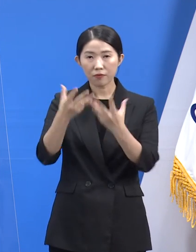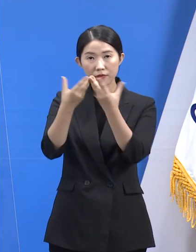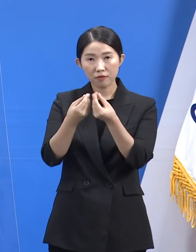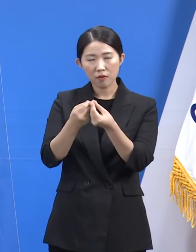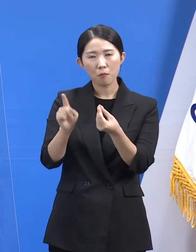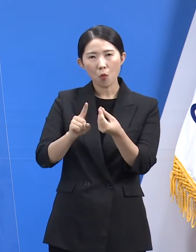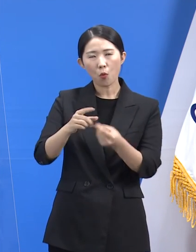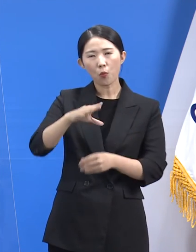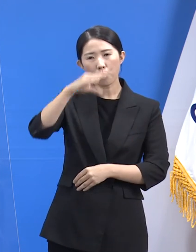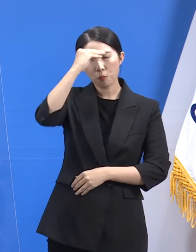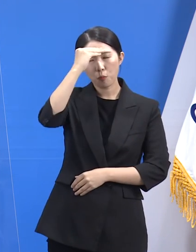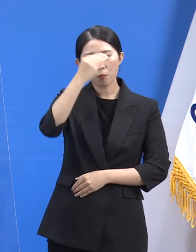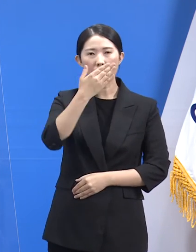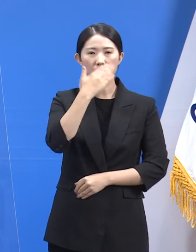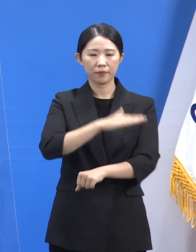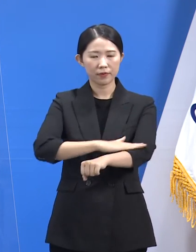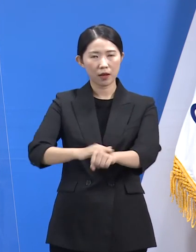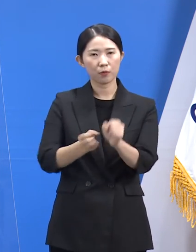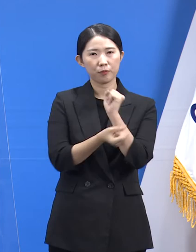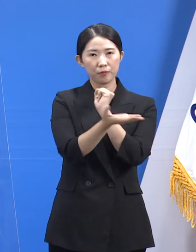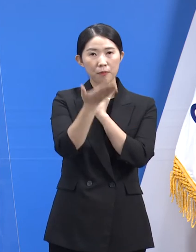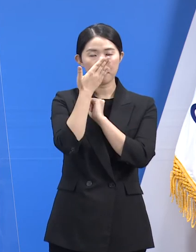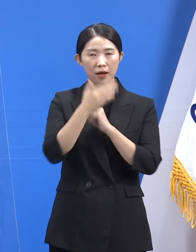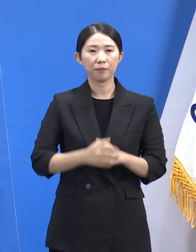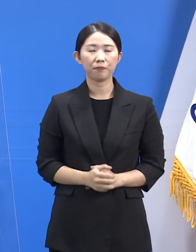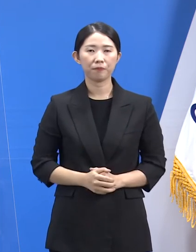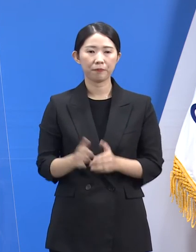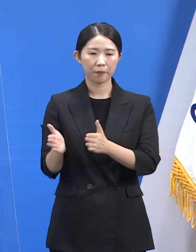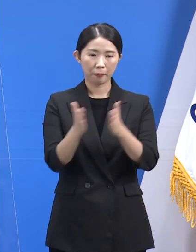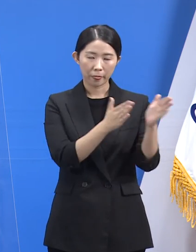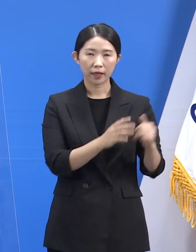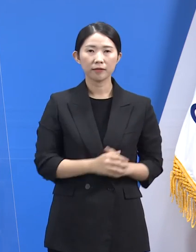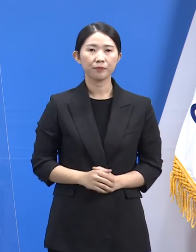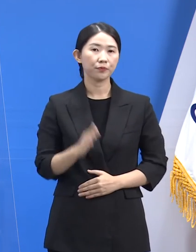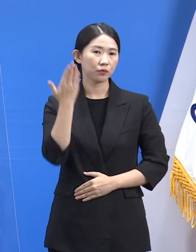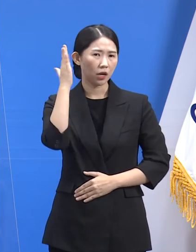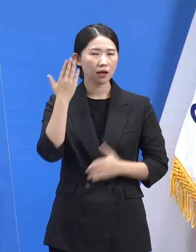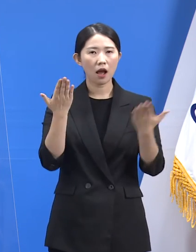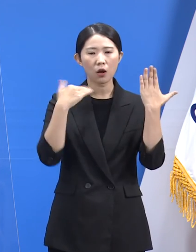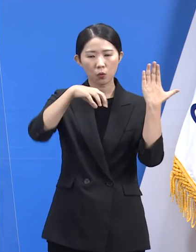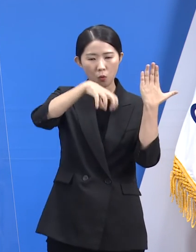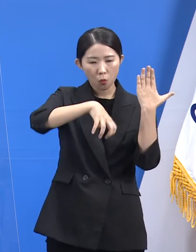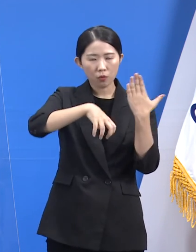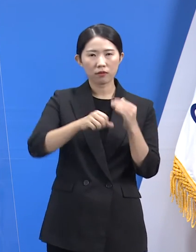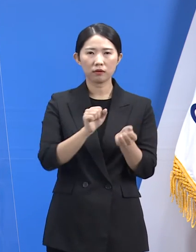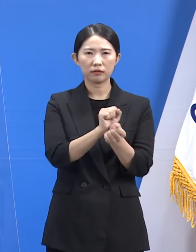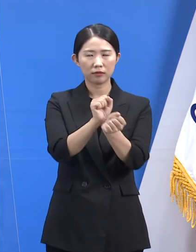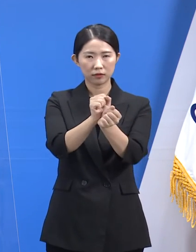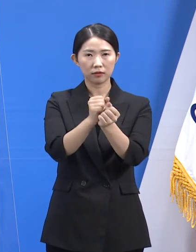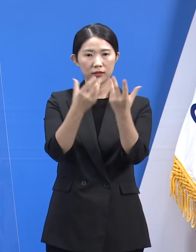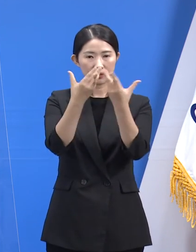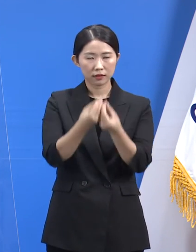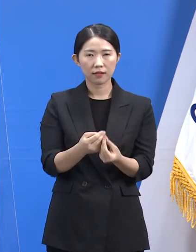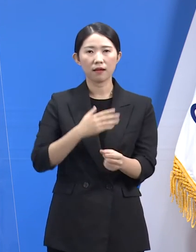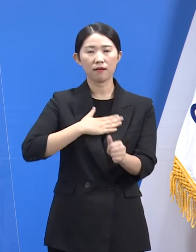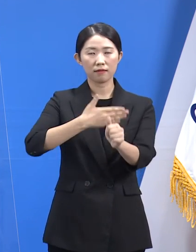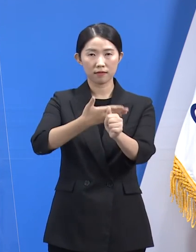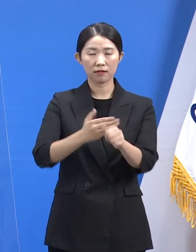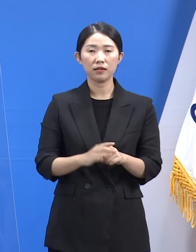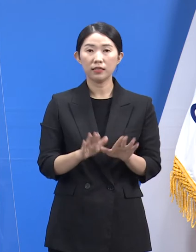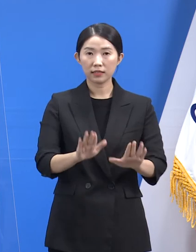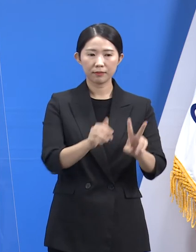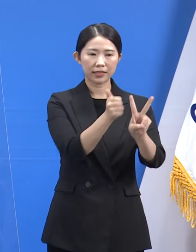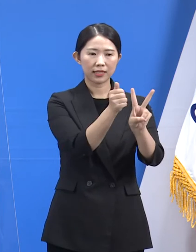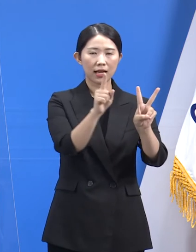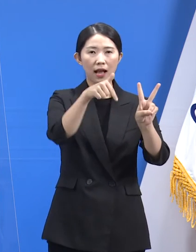다음은 최근에 도내 학교 집단 감염 사례에 대하여 말씀드리겠습니다. 2학기 계약을 맞아 등교가 확대되면서 학교를